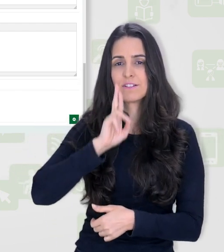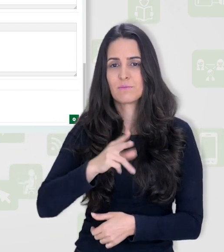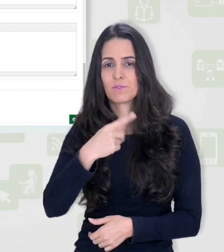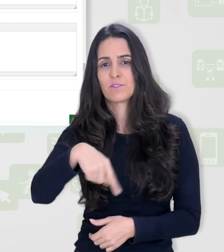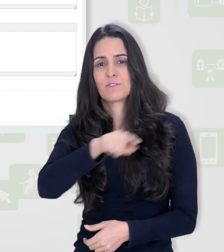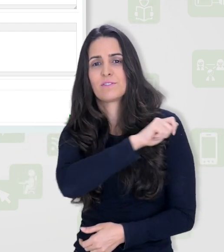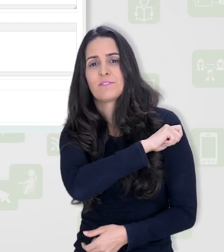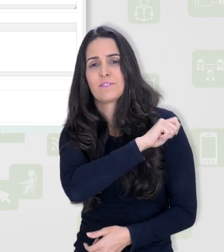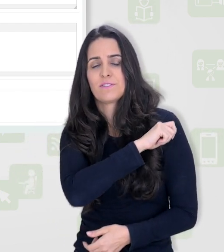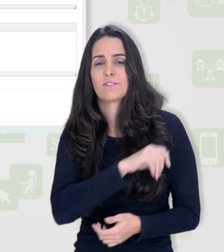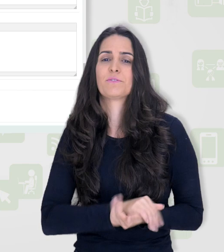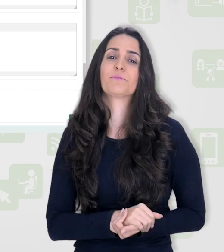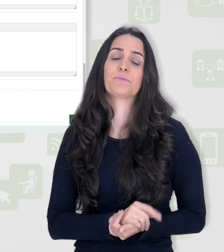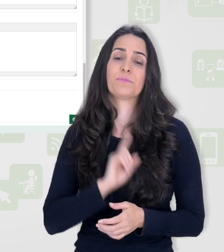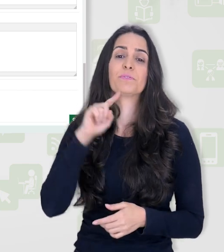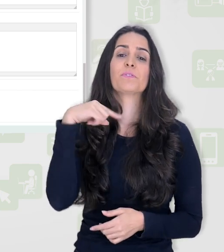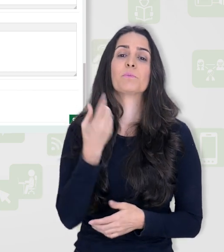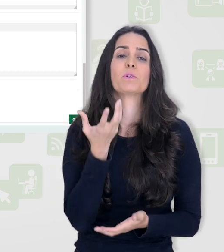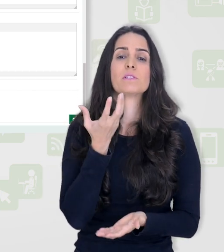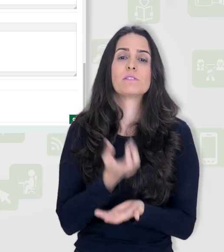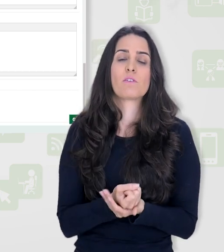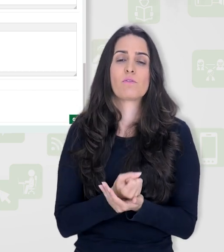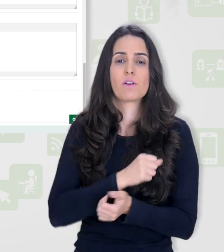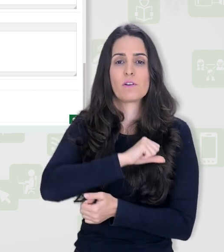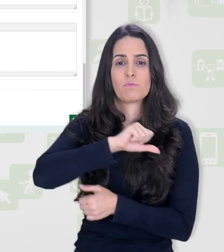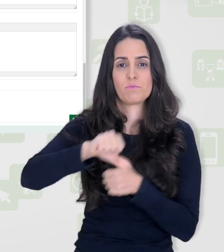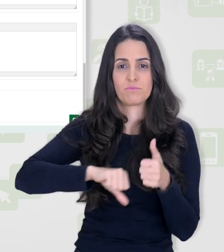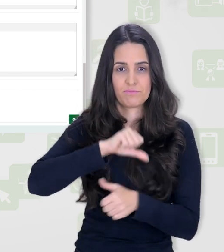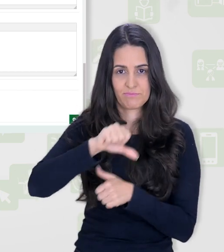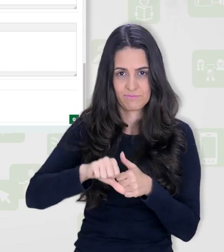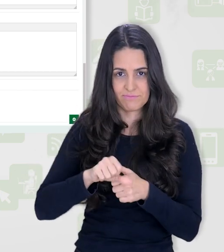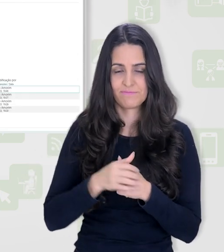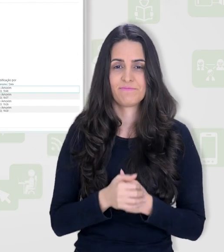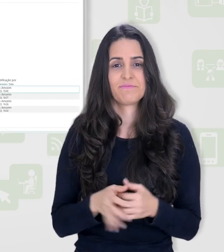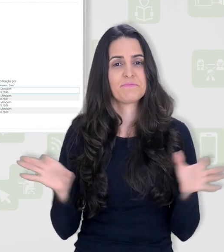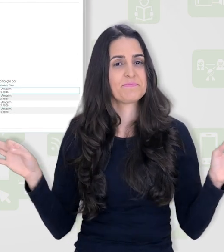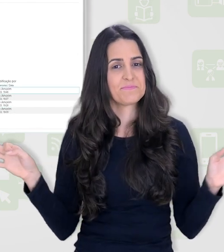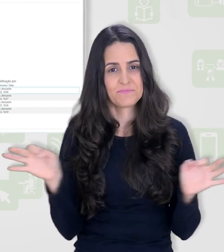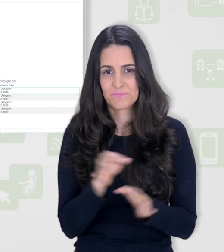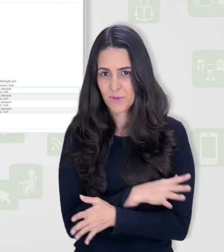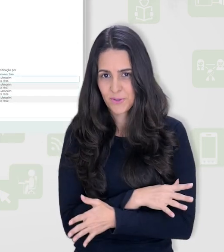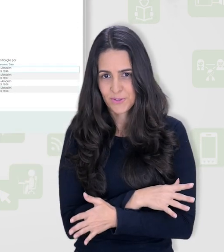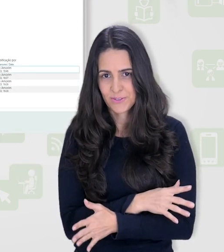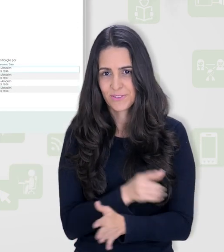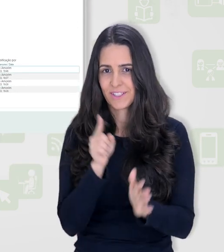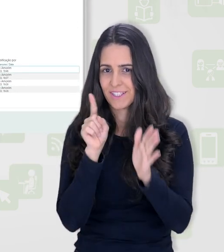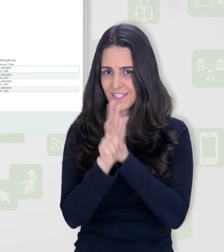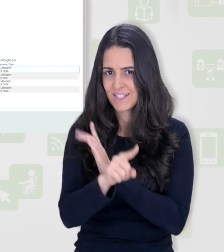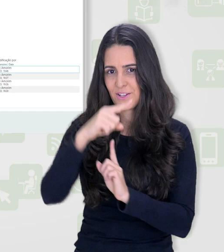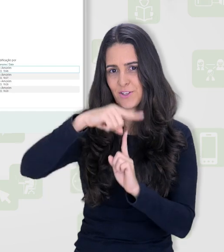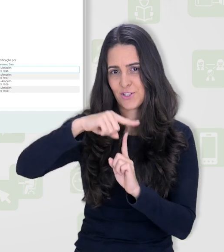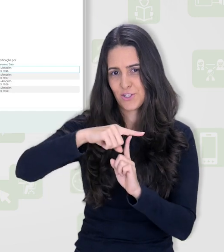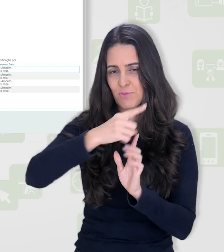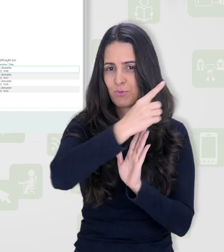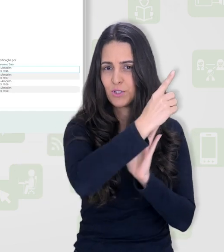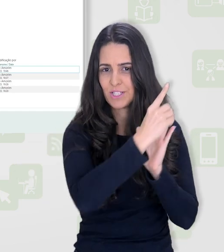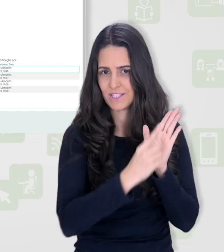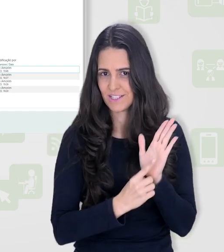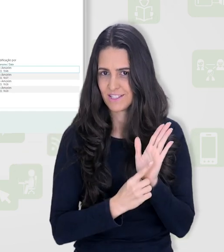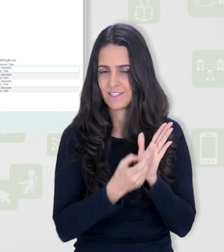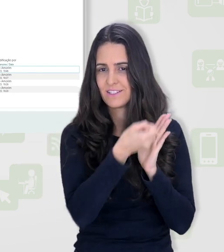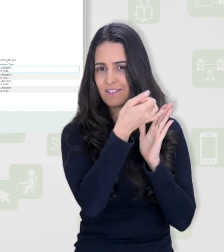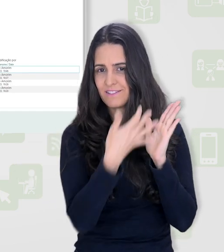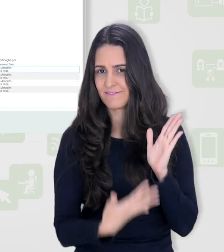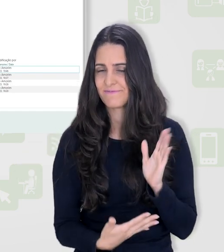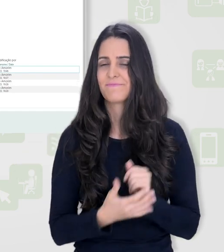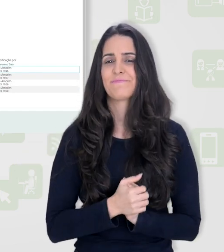avaliar a resposta do estudante. Por fim, salvar mudanças, está criada a nossa questão do